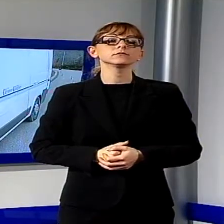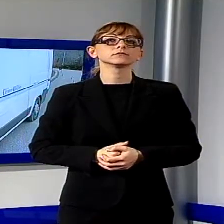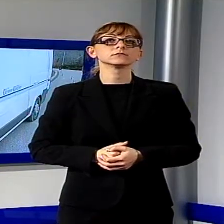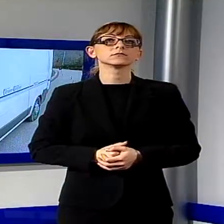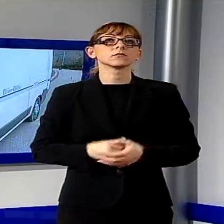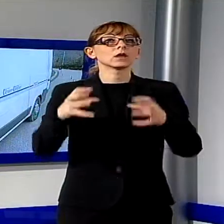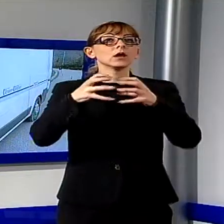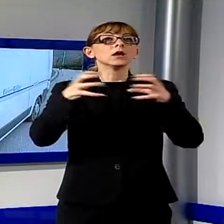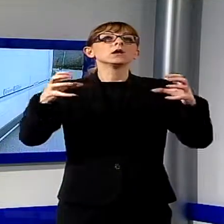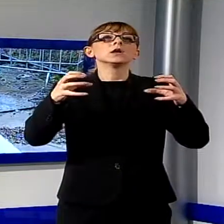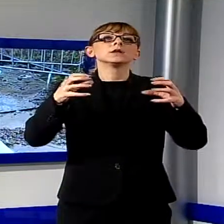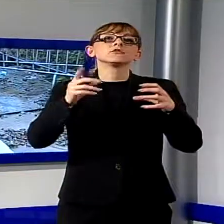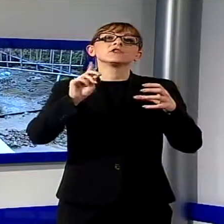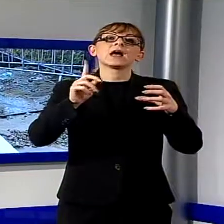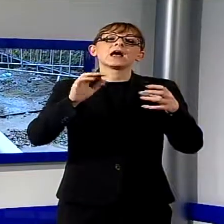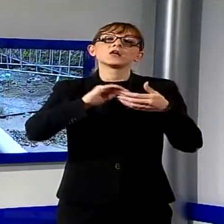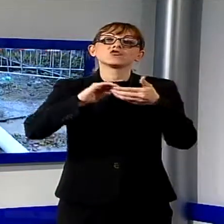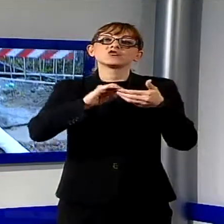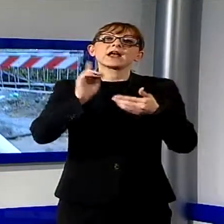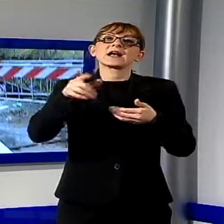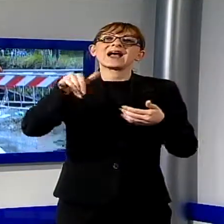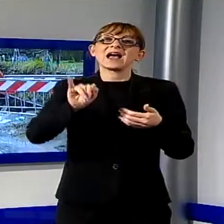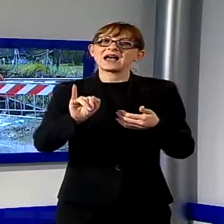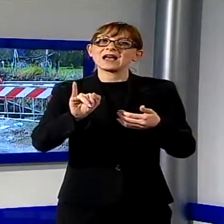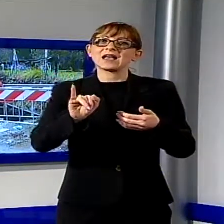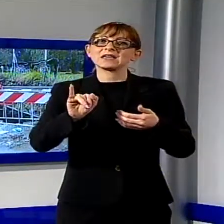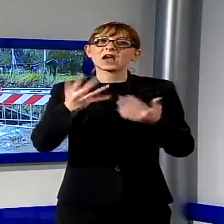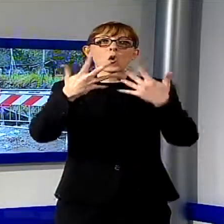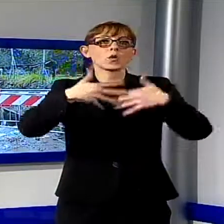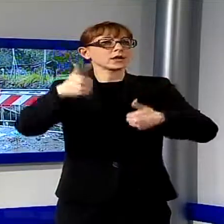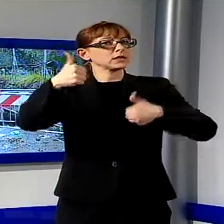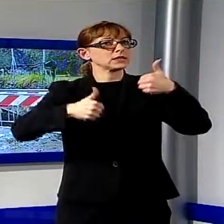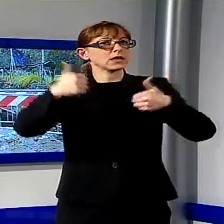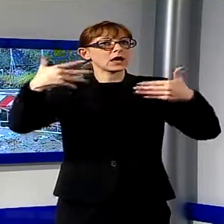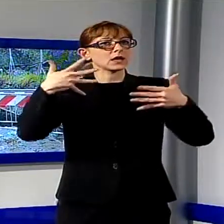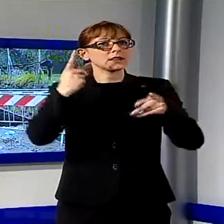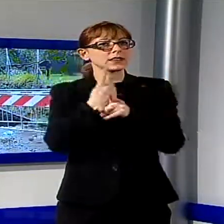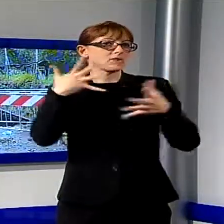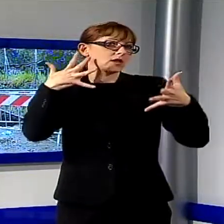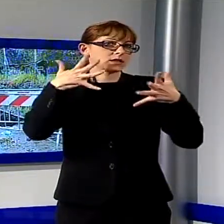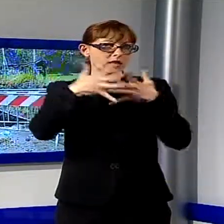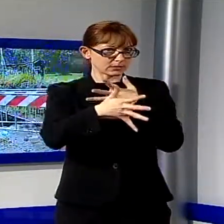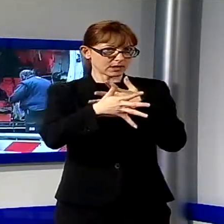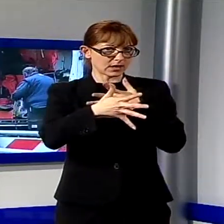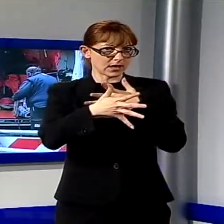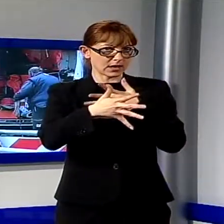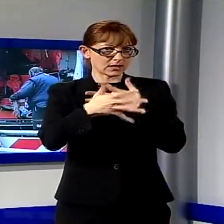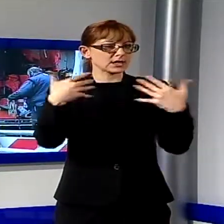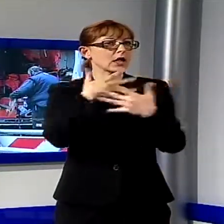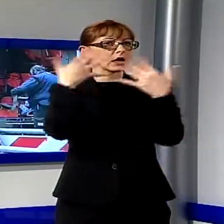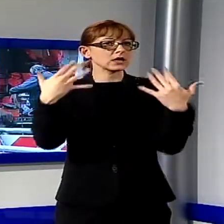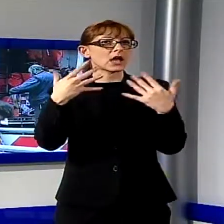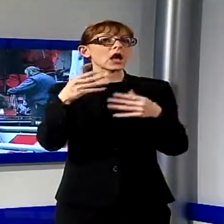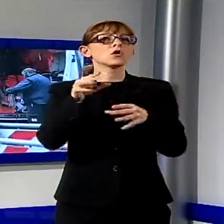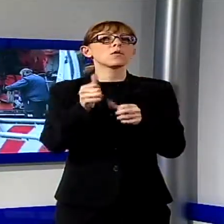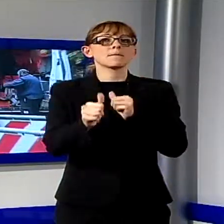selezionati attraverso procedure di gara in pieno regime di trasparenza. Tra gli appalti con i maggiori importi nel 2015 ma